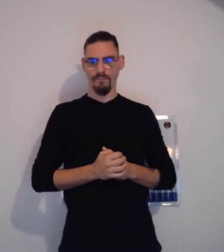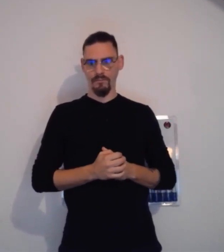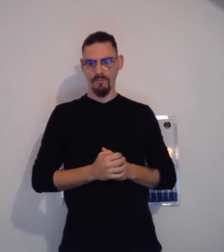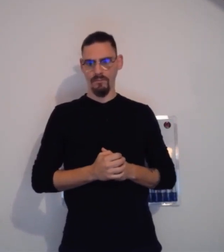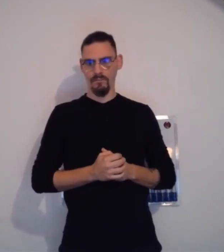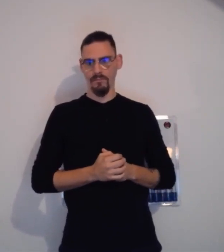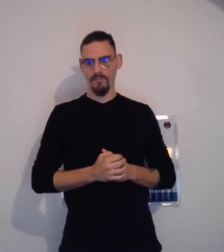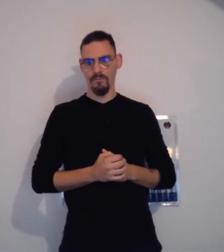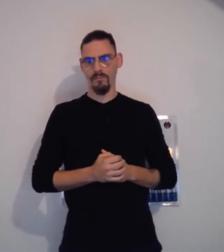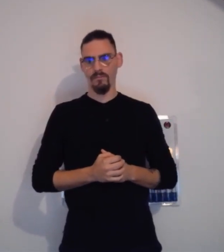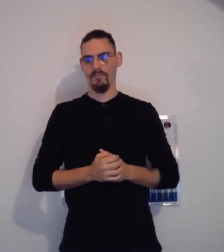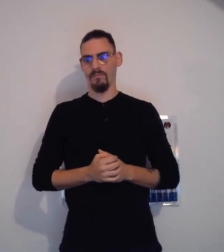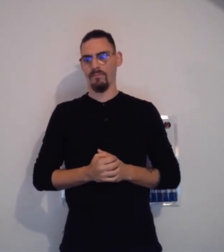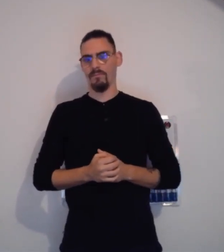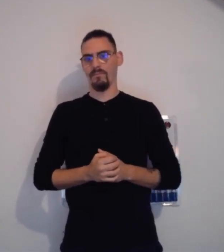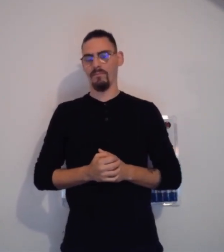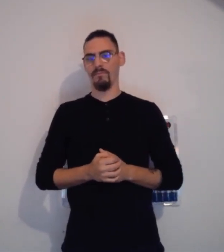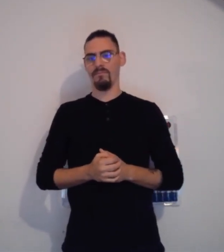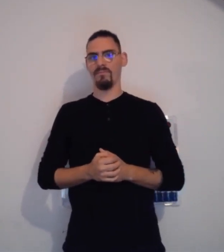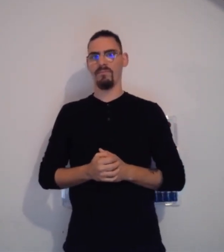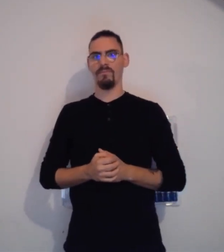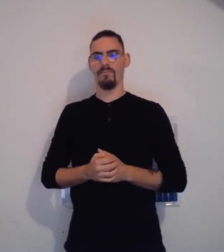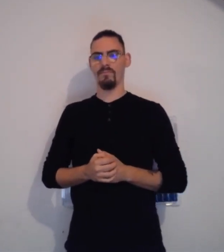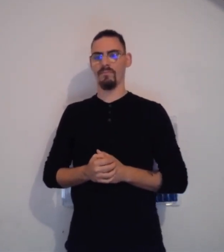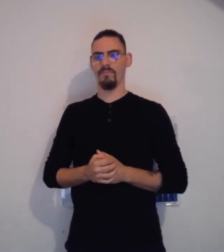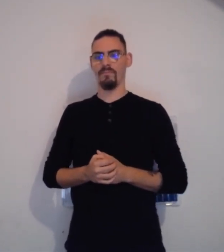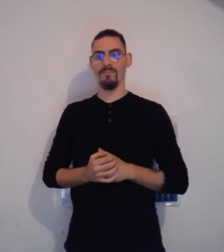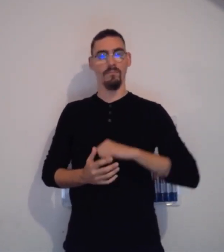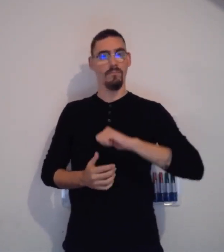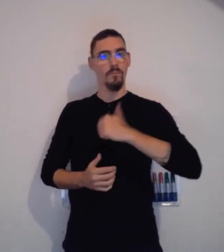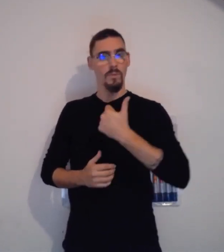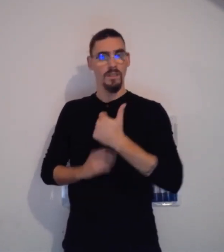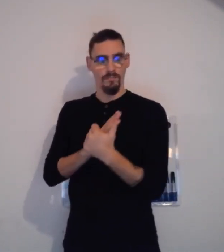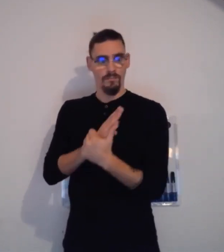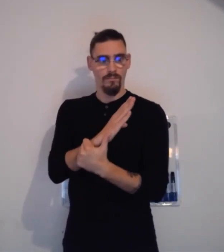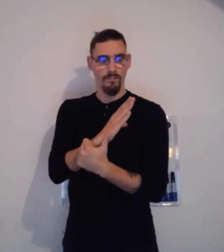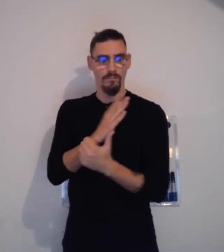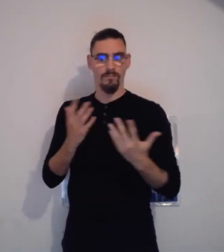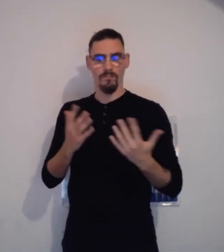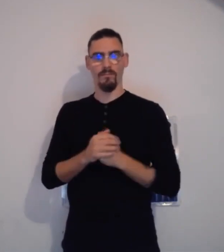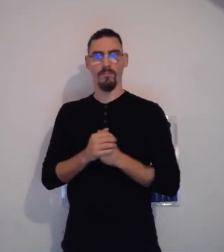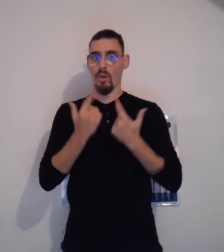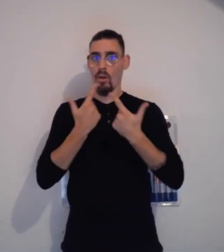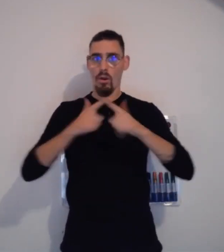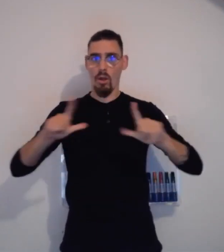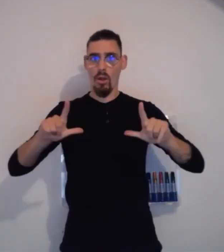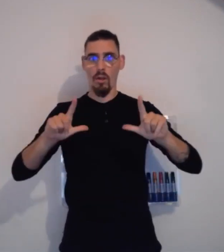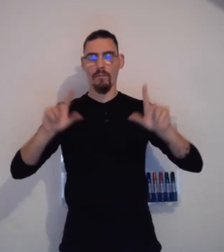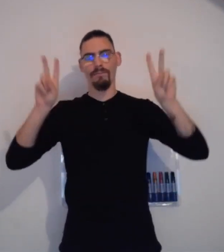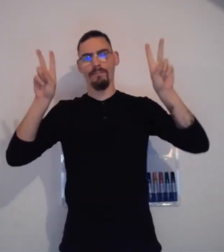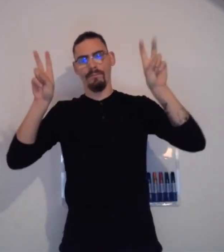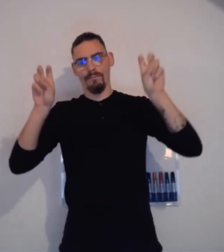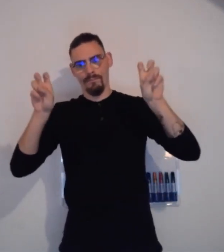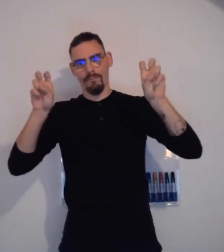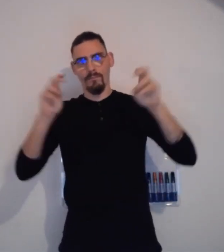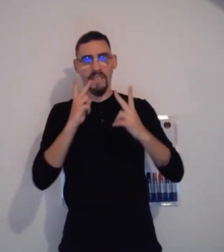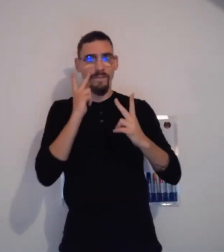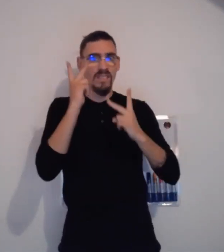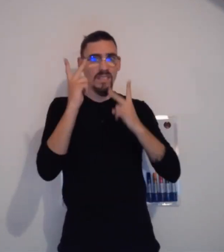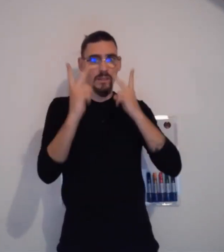une façon de communiquer ou plusieurs ? » Alors ce qu'il faut savoir, c'est que nous avons